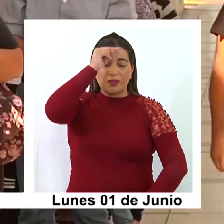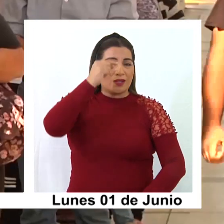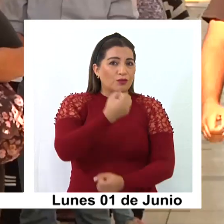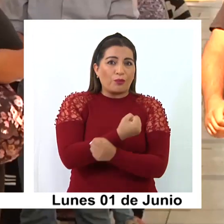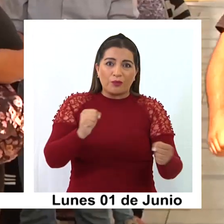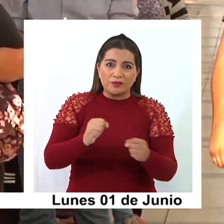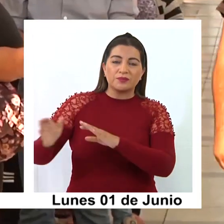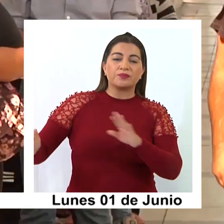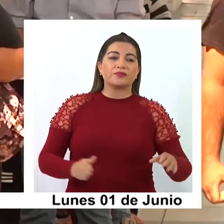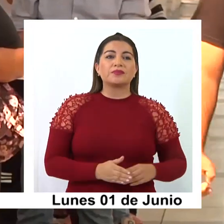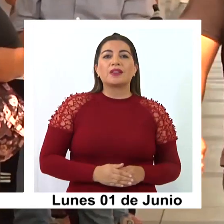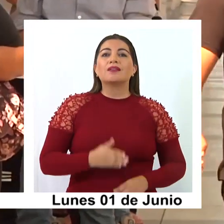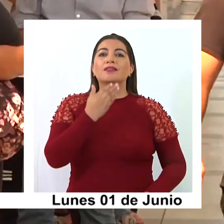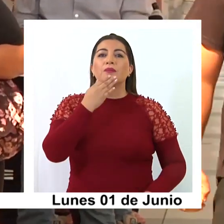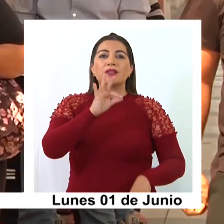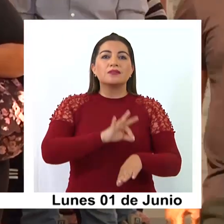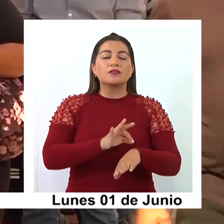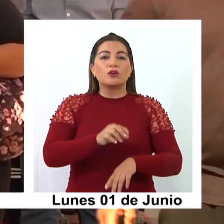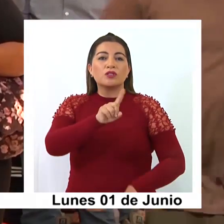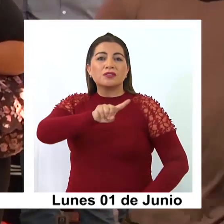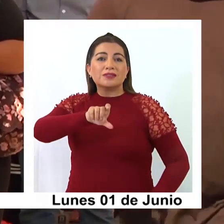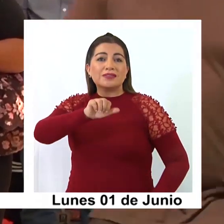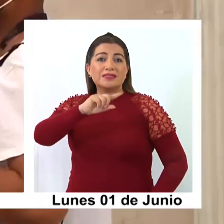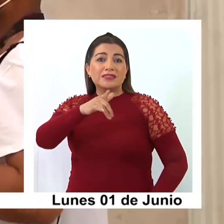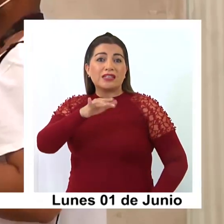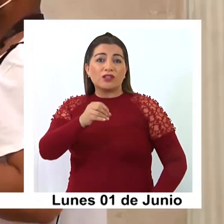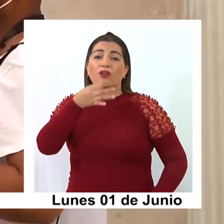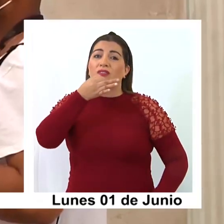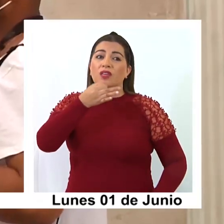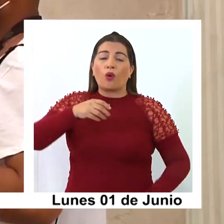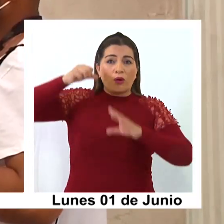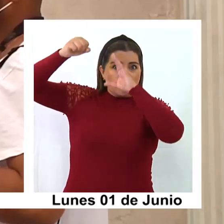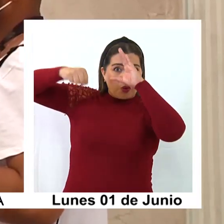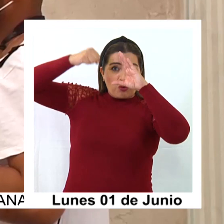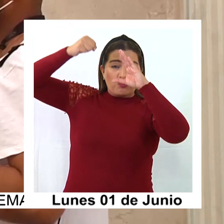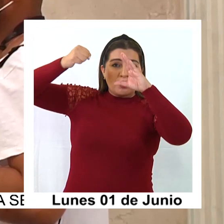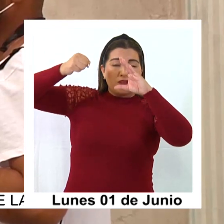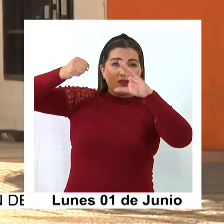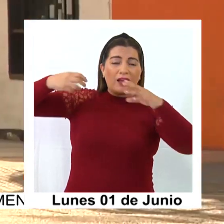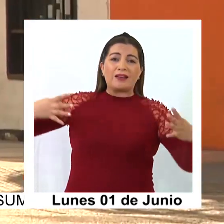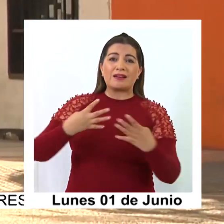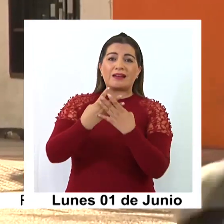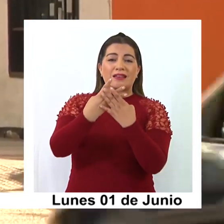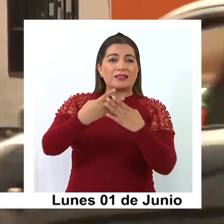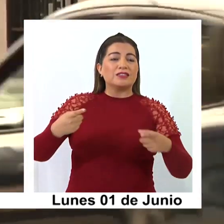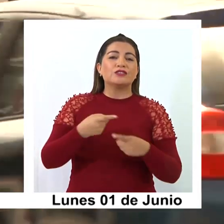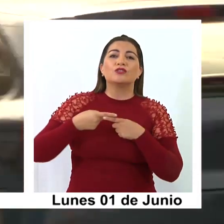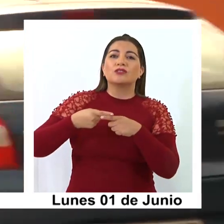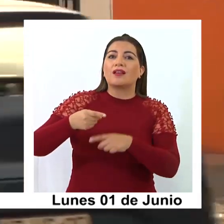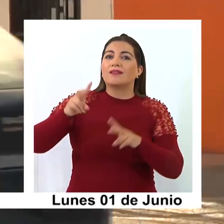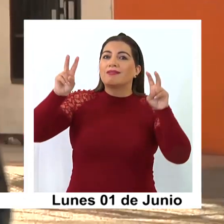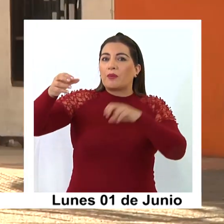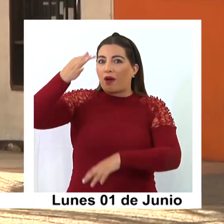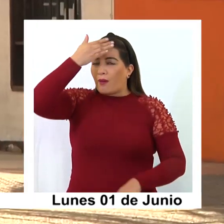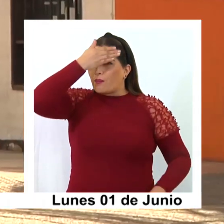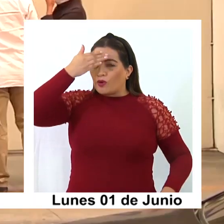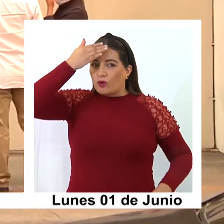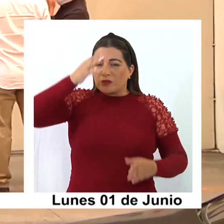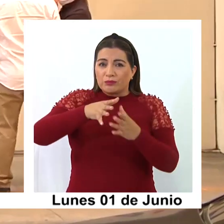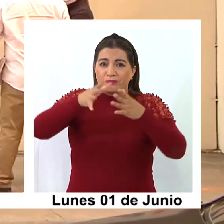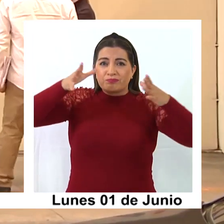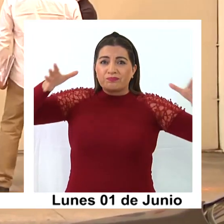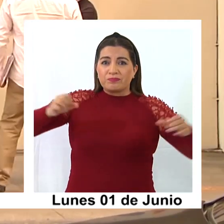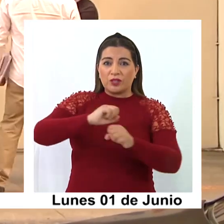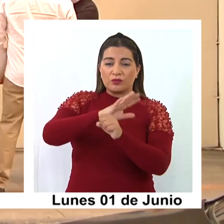hospital. Por su parte, el doctor Sergio Calcaño expresó a través de un video que compartió en redes sociales su preocupación por el exponencial